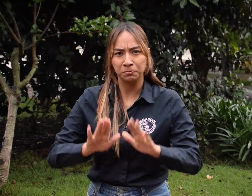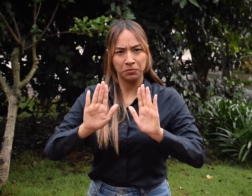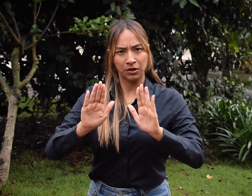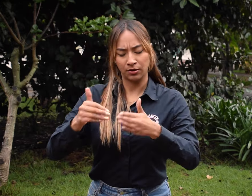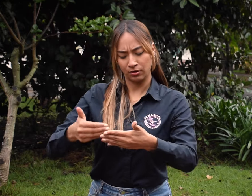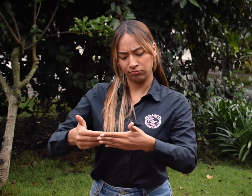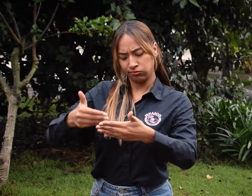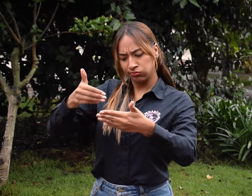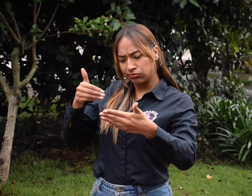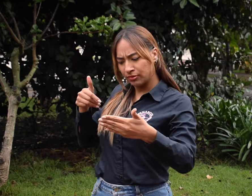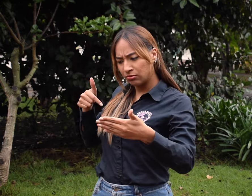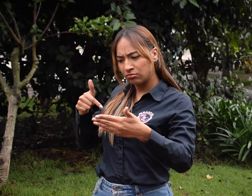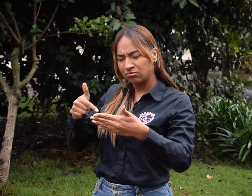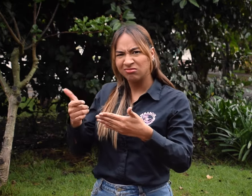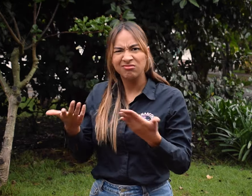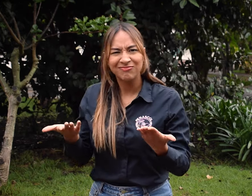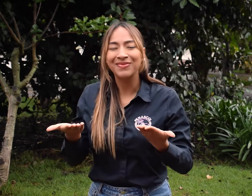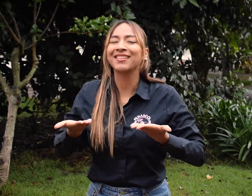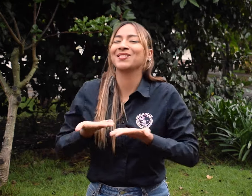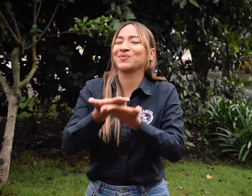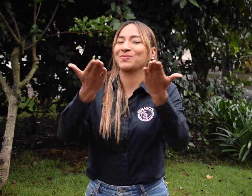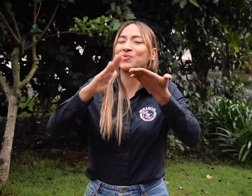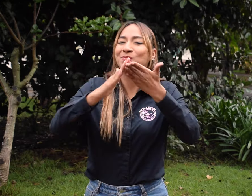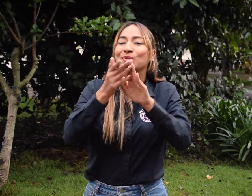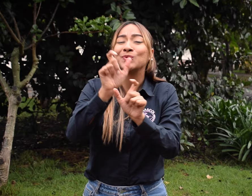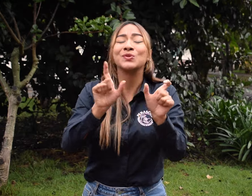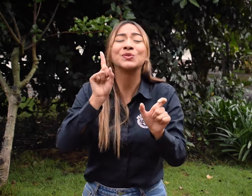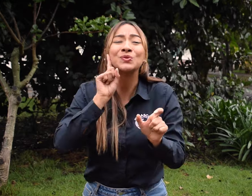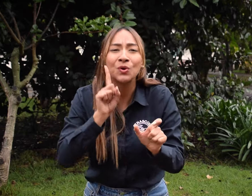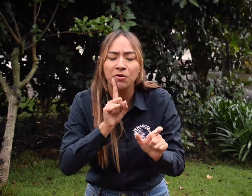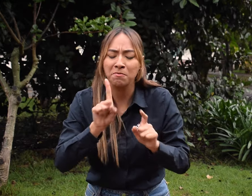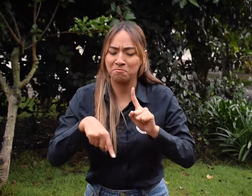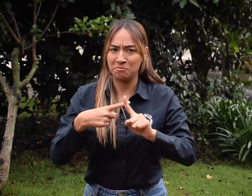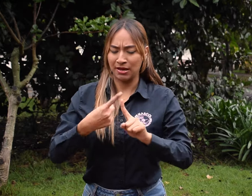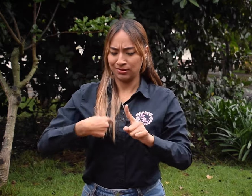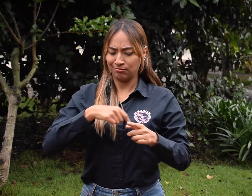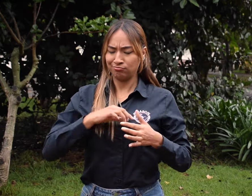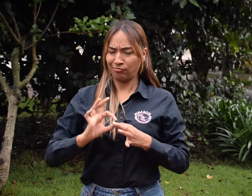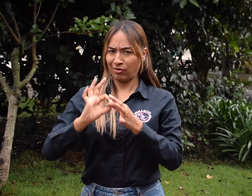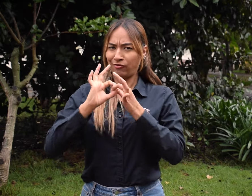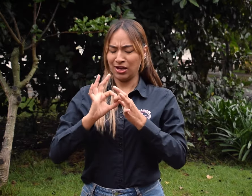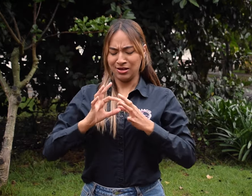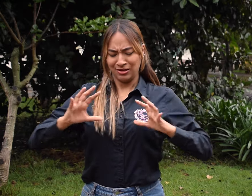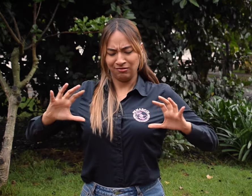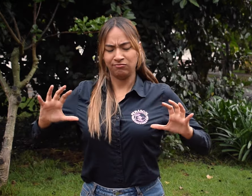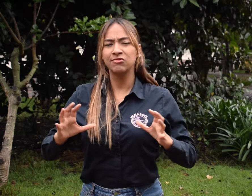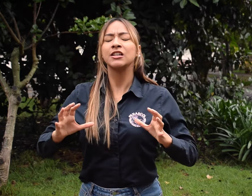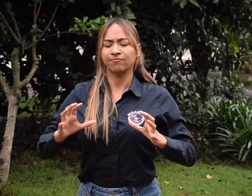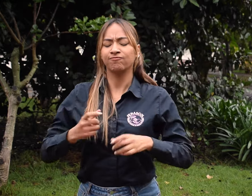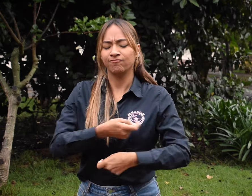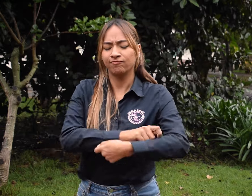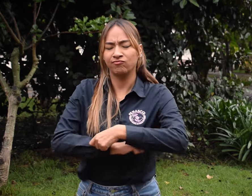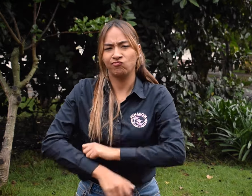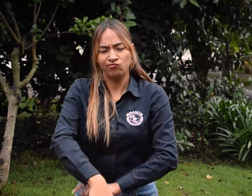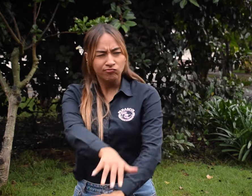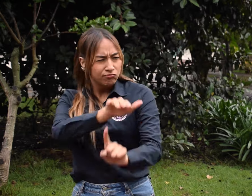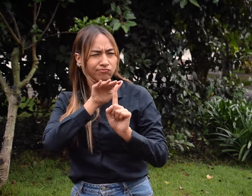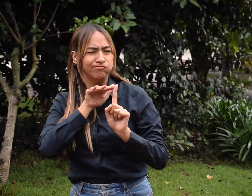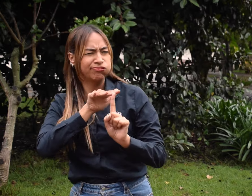entre otros. Relacionado con esta entidad, gracias a la incidencia y acciones que la comunidad sorda, incluido Penascol, ha realizado,